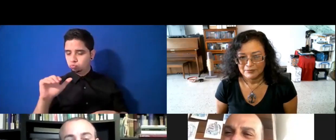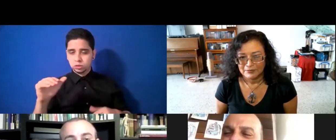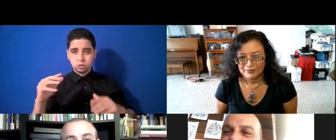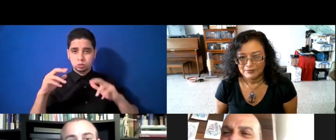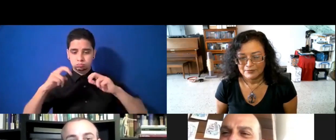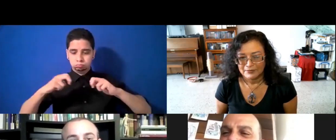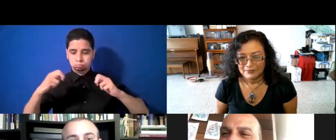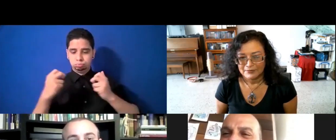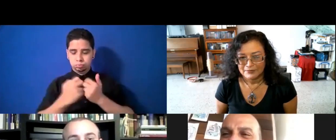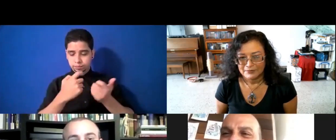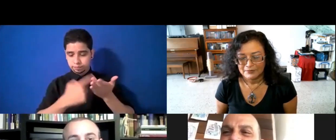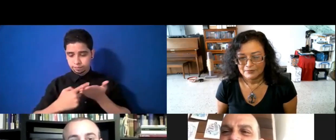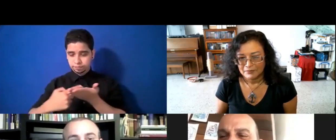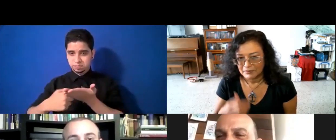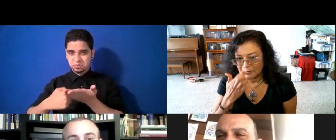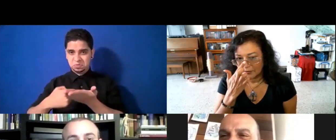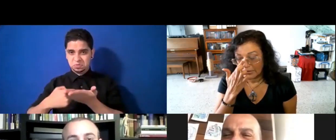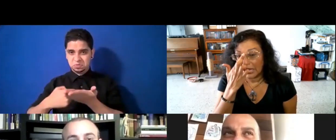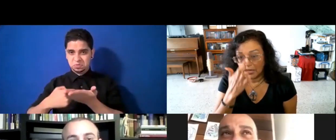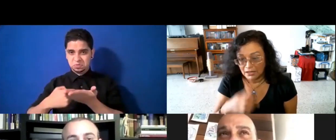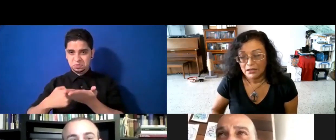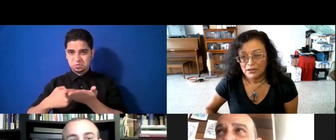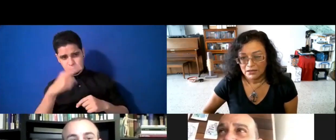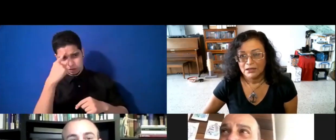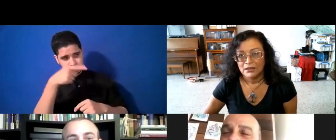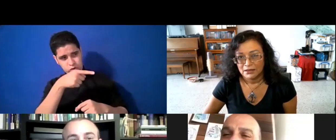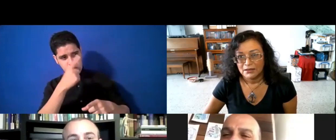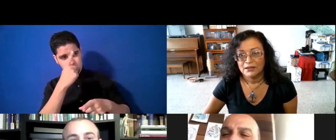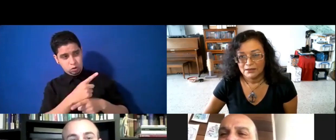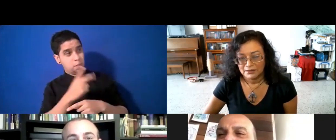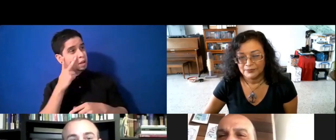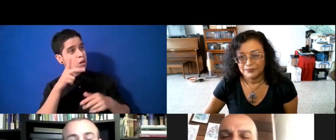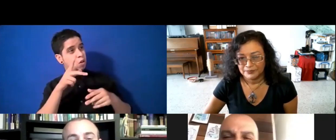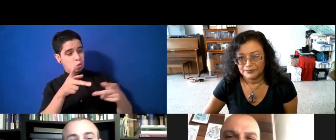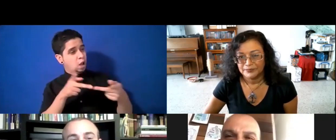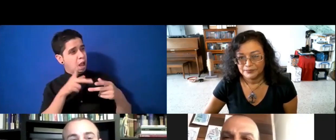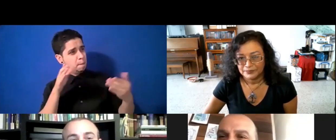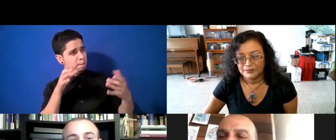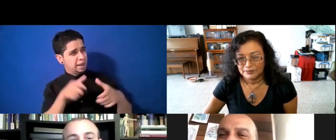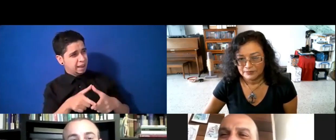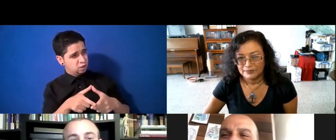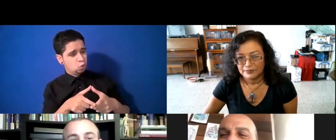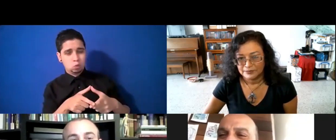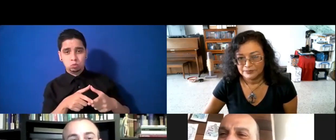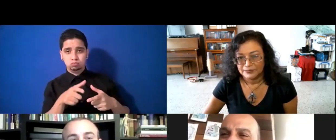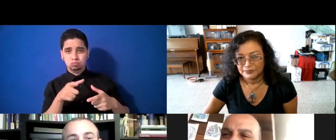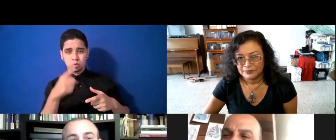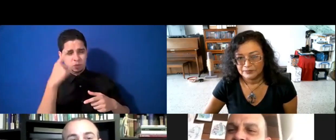entiendes que esto aquí es viable? Mira, el local, es un local pequeño, podemos hacer esto. Les hablaba del